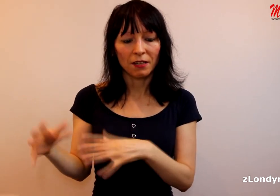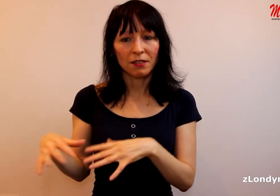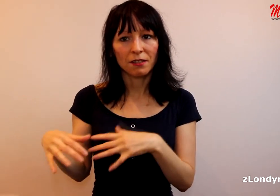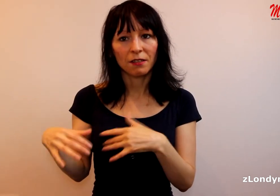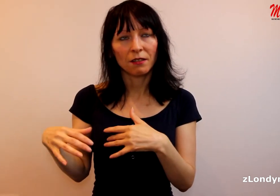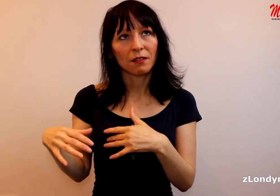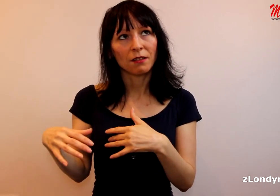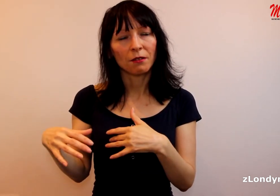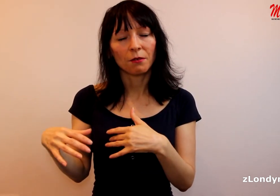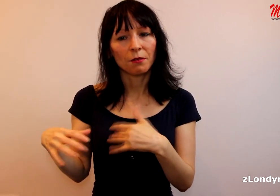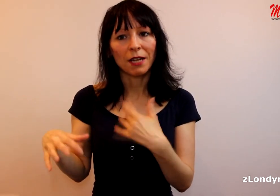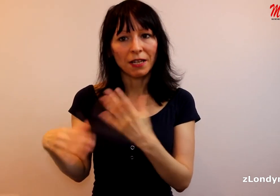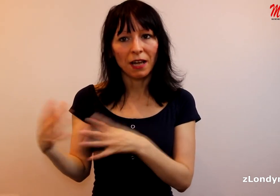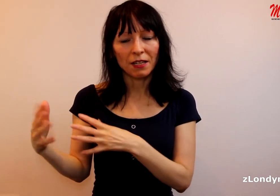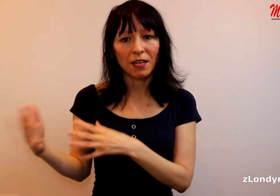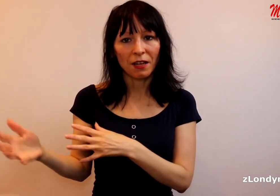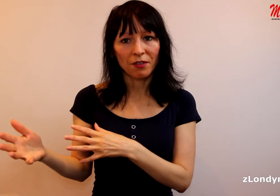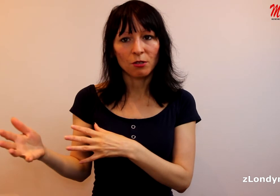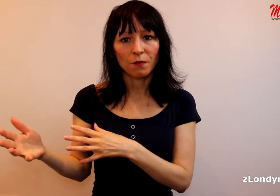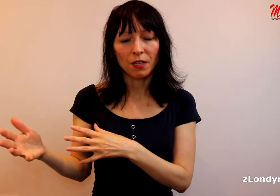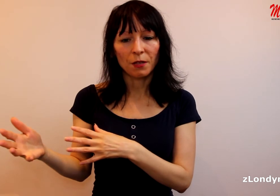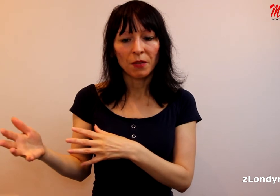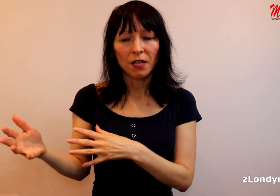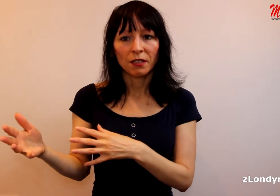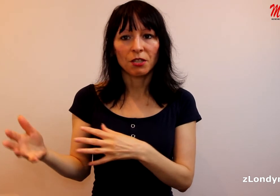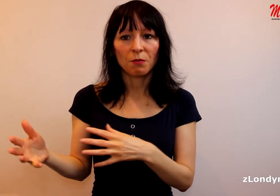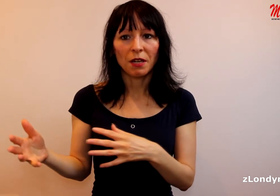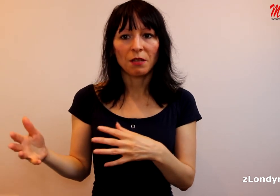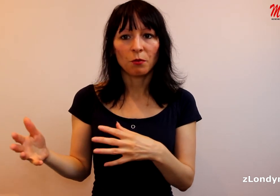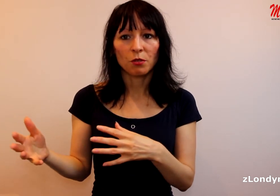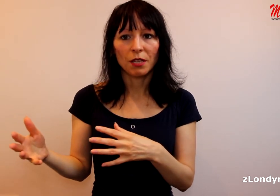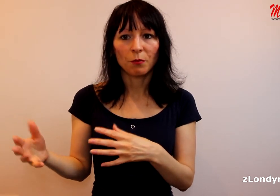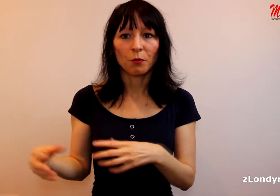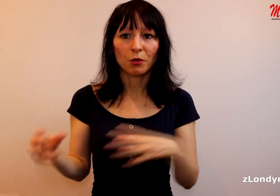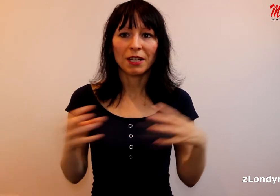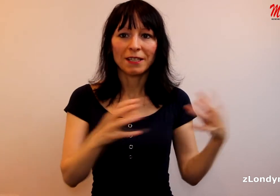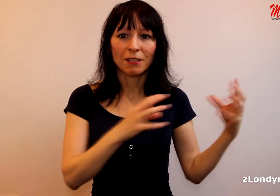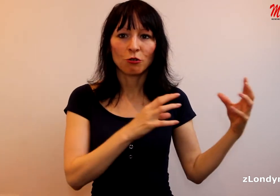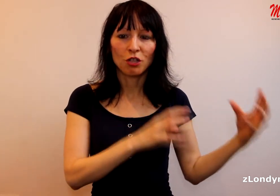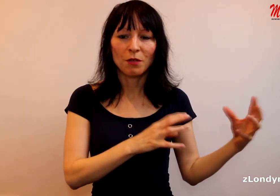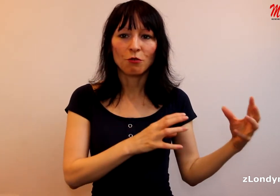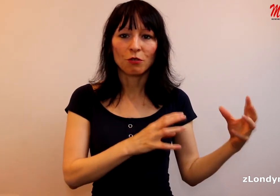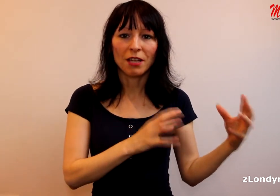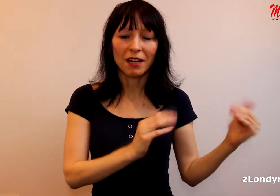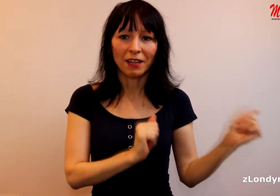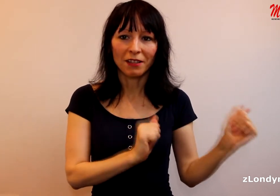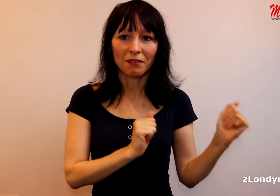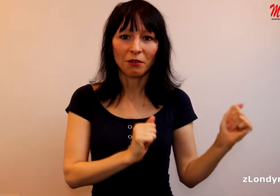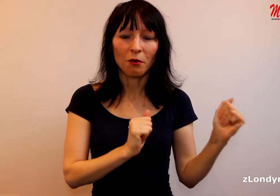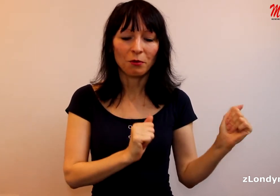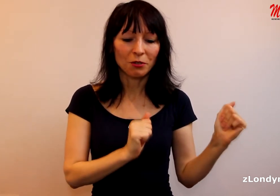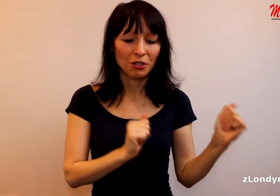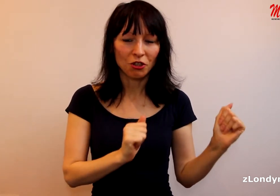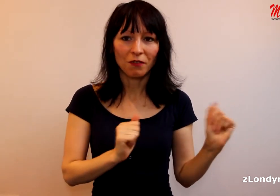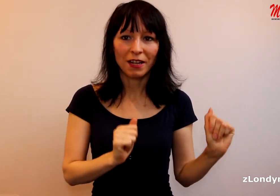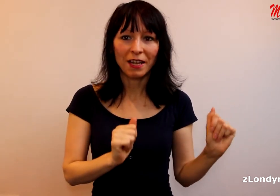radikálněji levicových, kteří mají pocit, pro které zase to GB News je jak hadr, prostě červený,